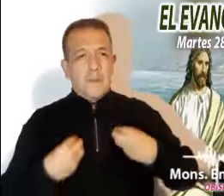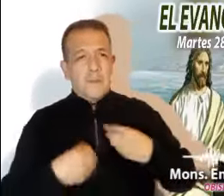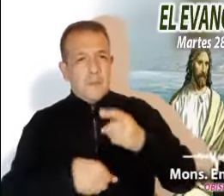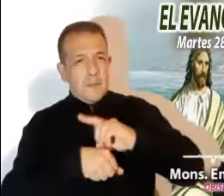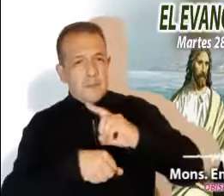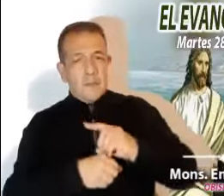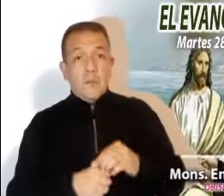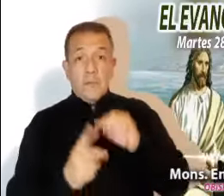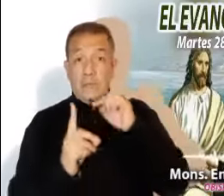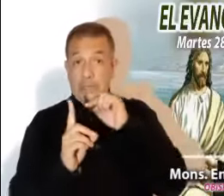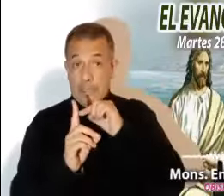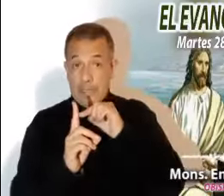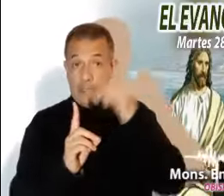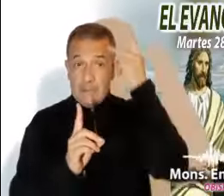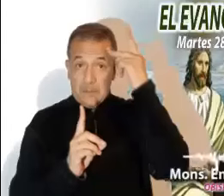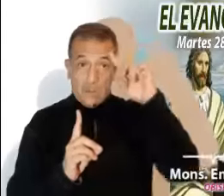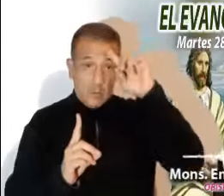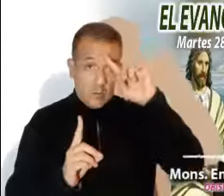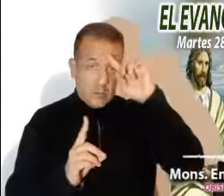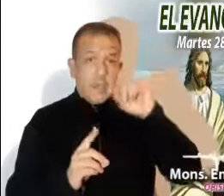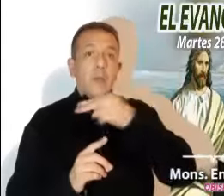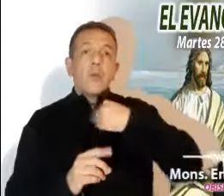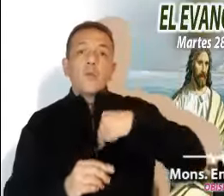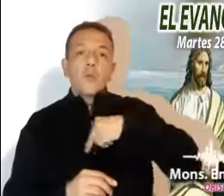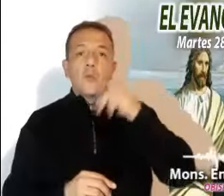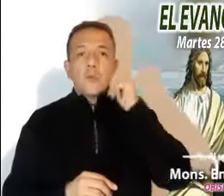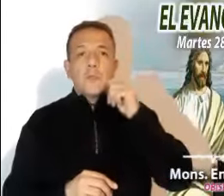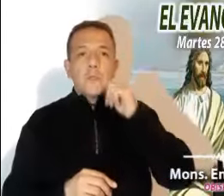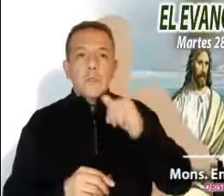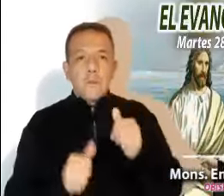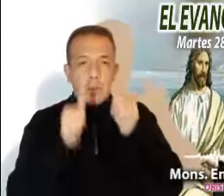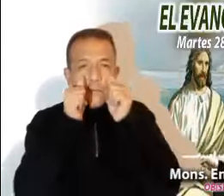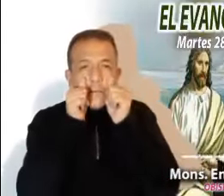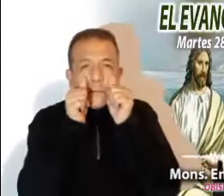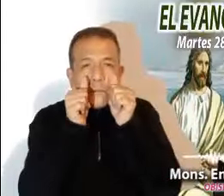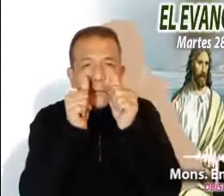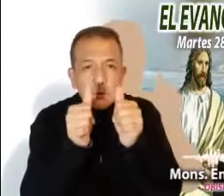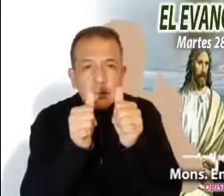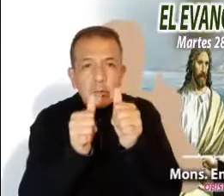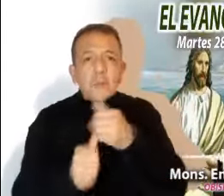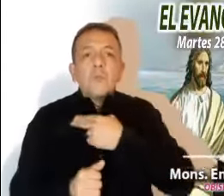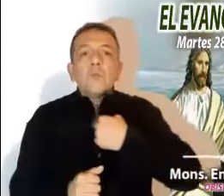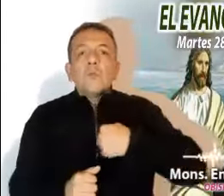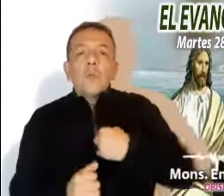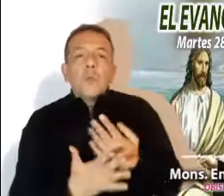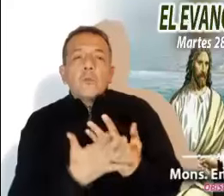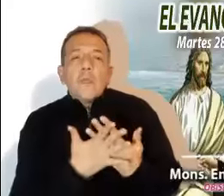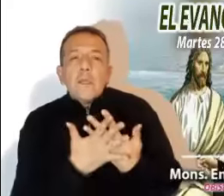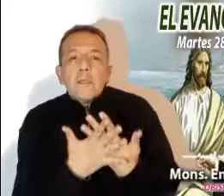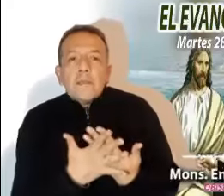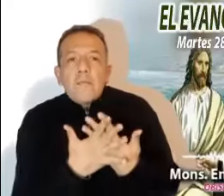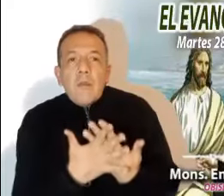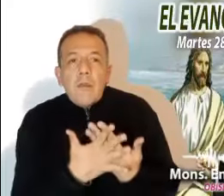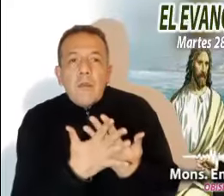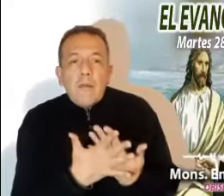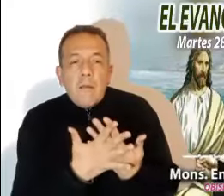viviendo siempre atentos y vigilantes, pongan toda su esperanza en la gracia que